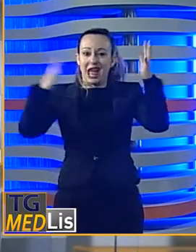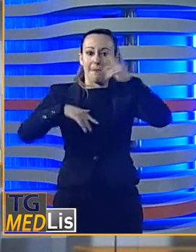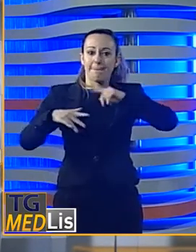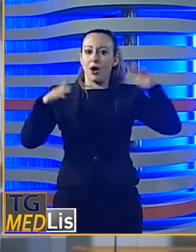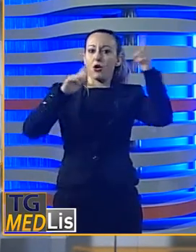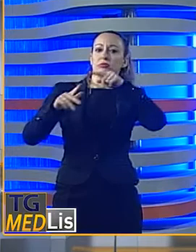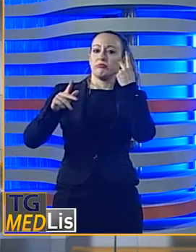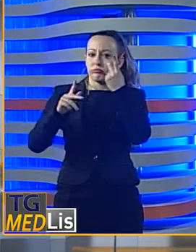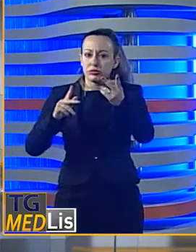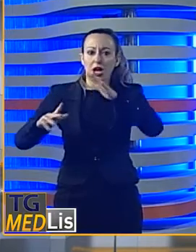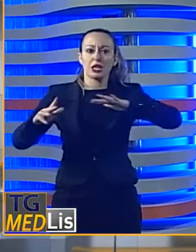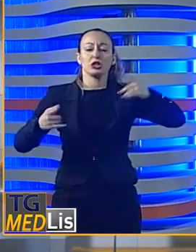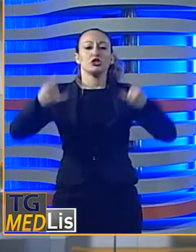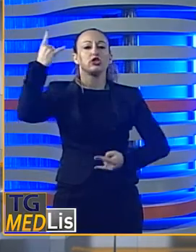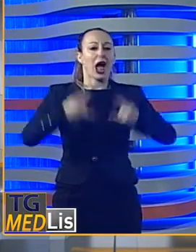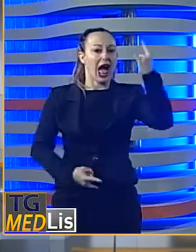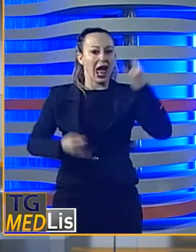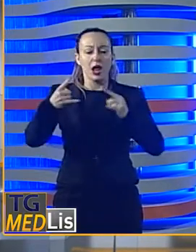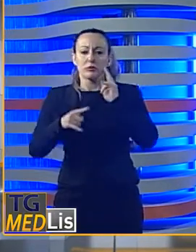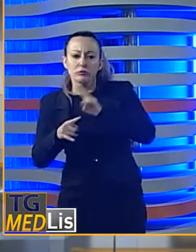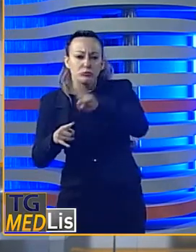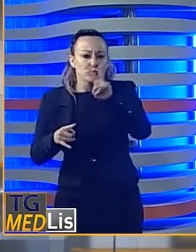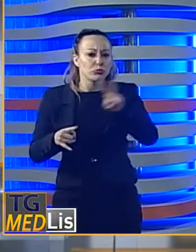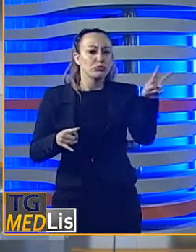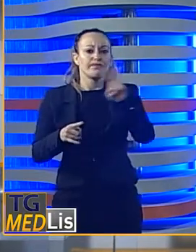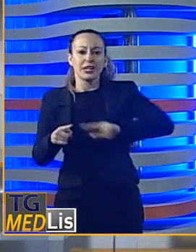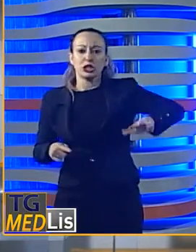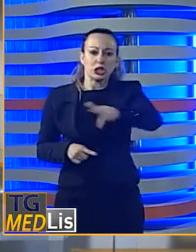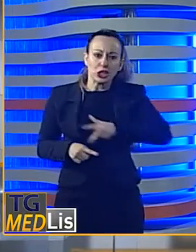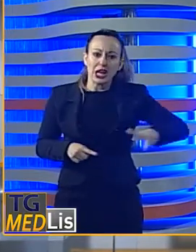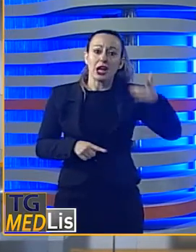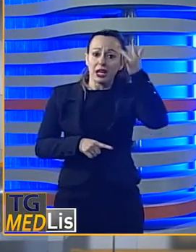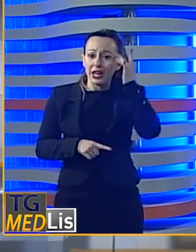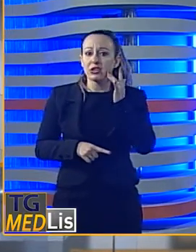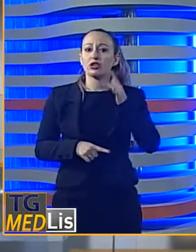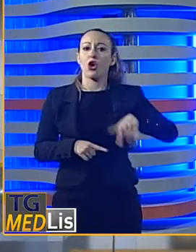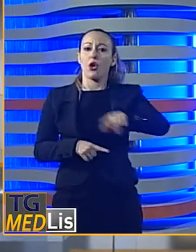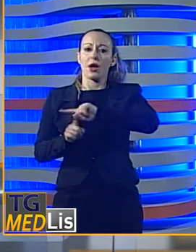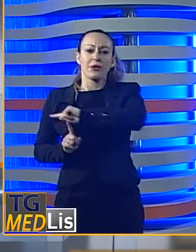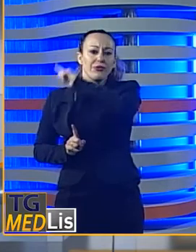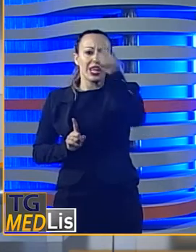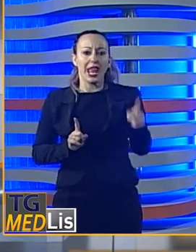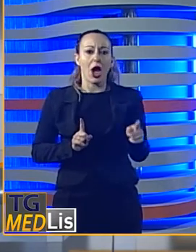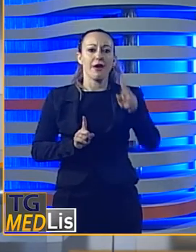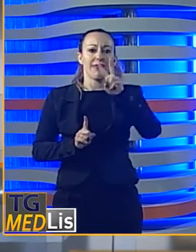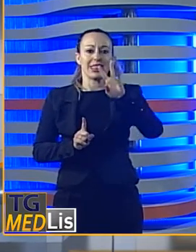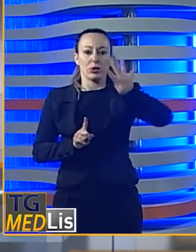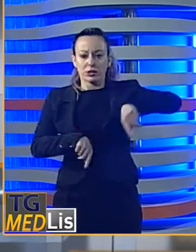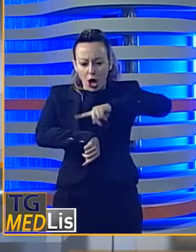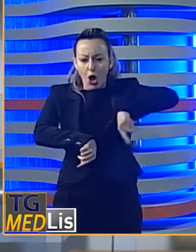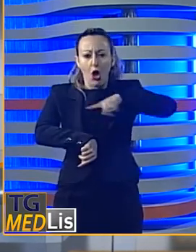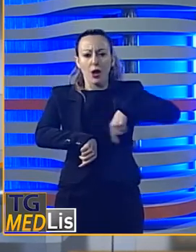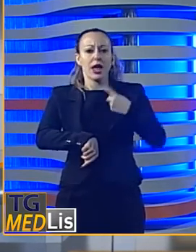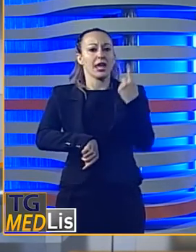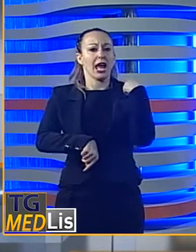Maltempo, allerta meteo gialla in Sicilia per rischio idrogeologico fino alle 24 di oggi. Si prevedono